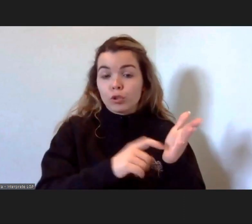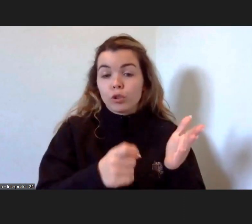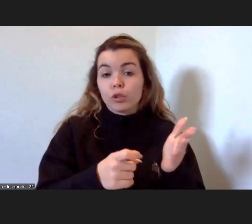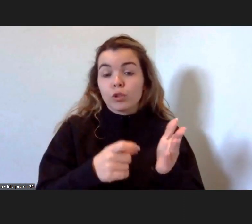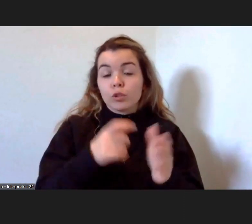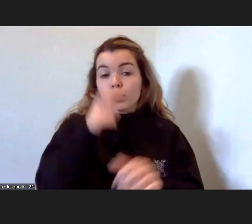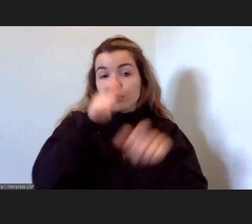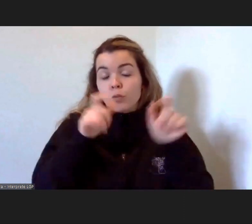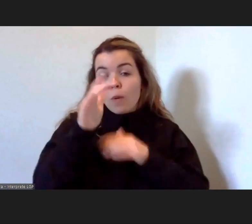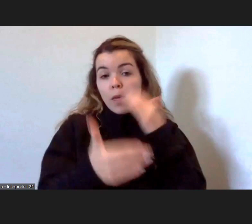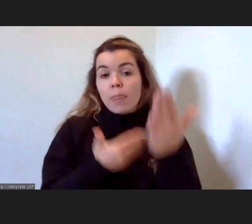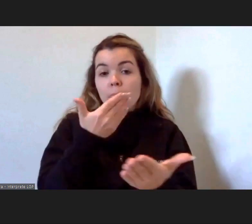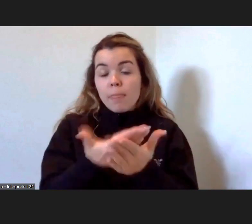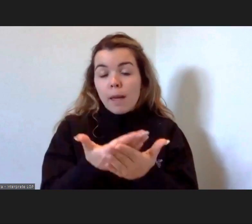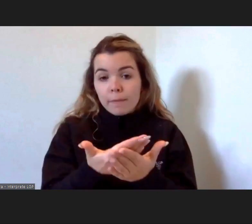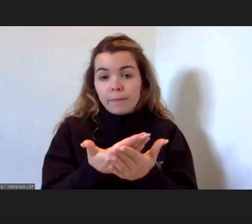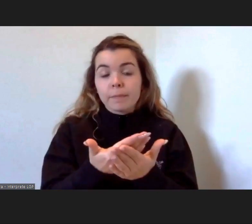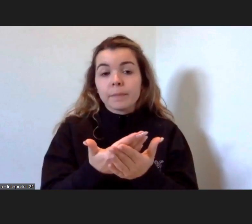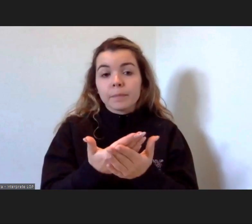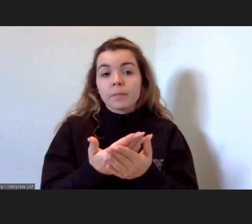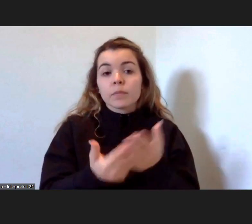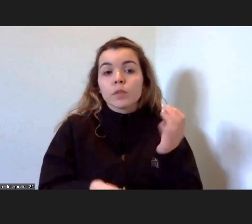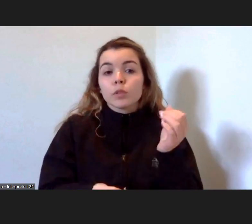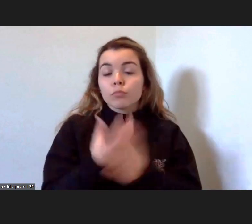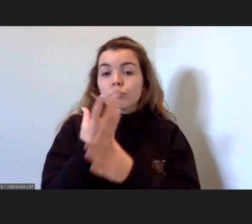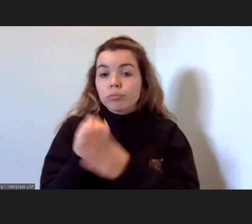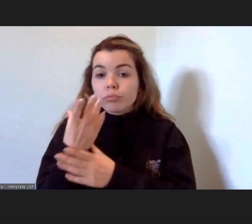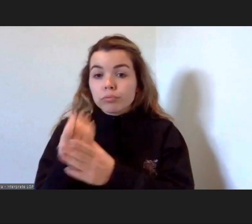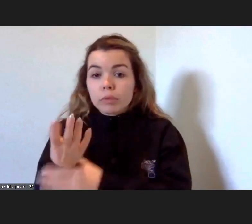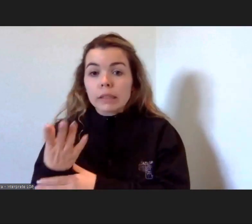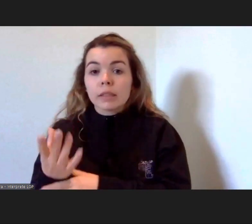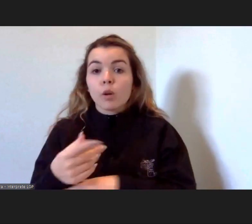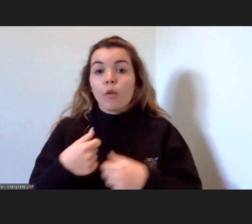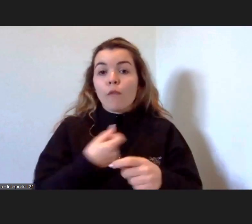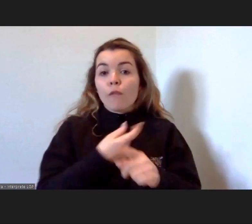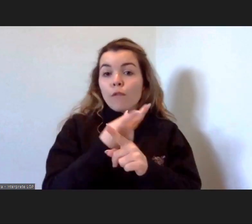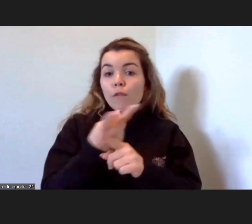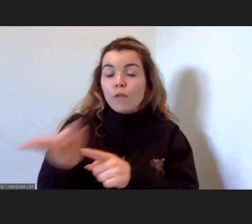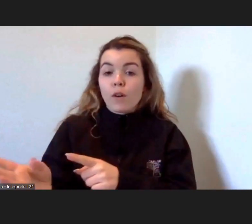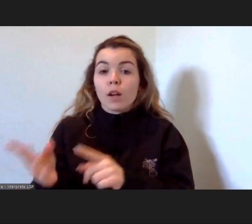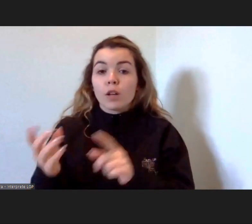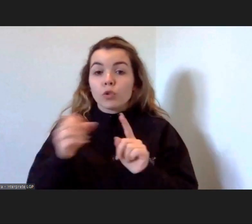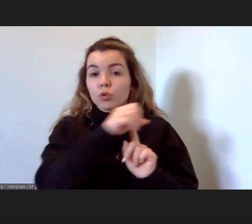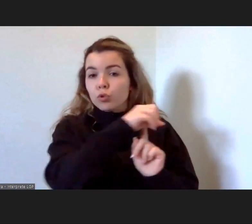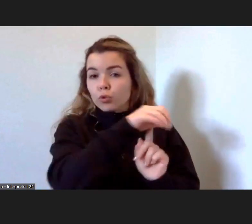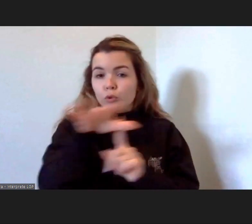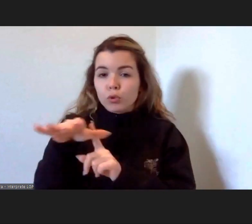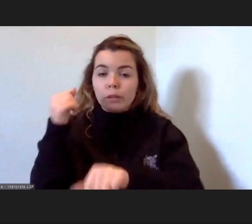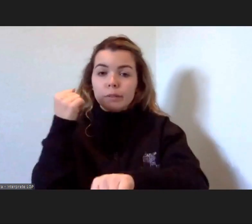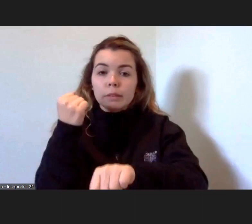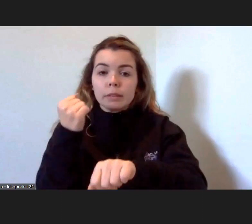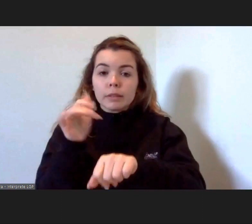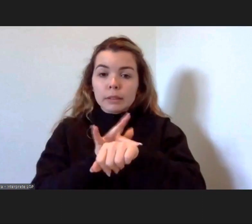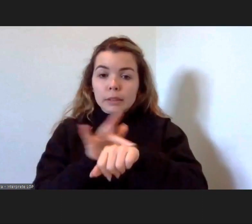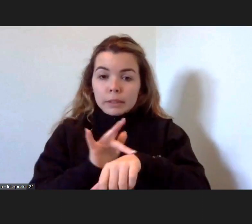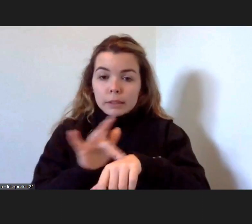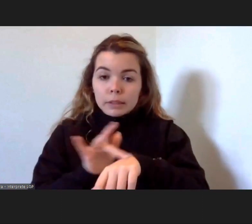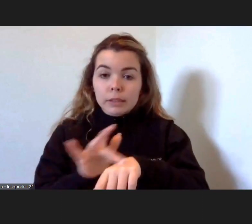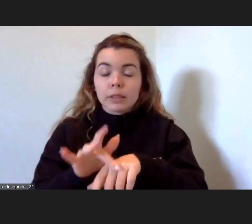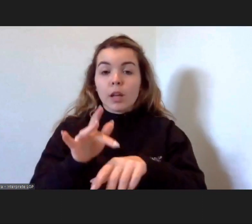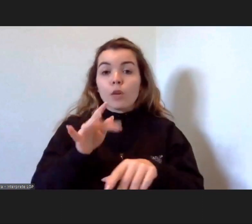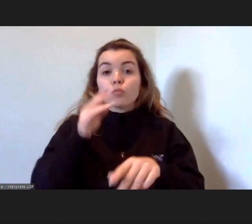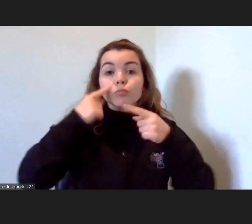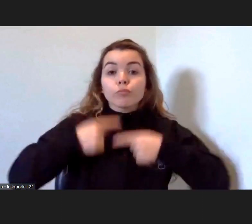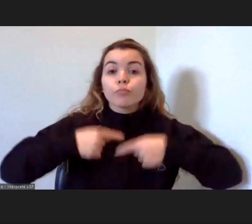promovemos várias ações de sensibilização para chamar a atenção dos decisores políticos para as reais necessidades das pessoas